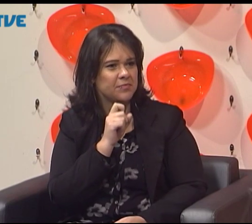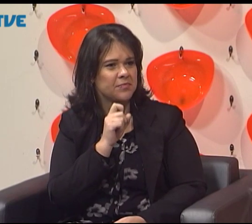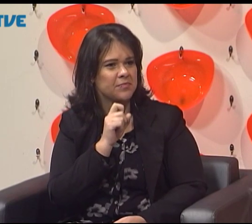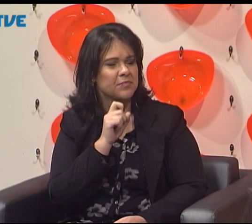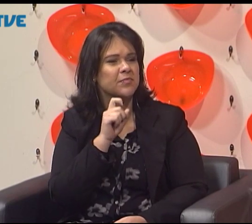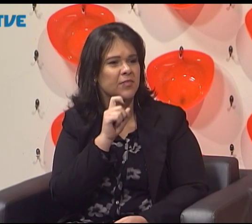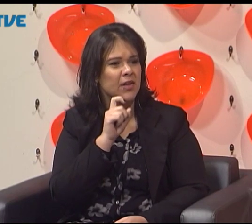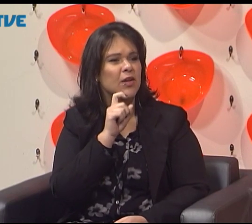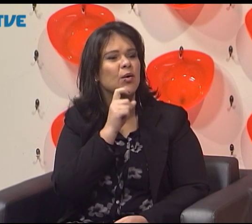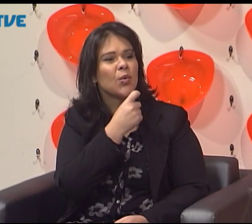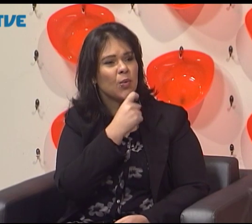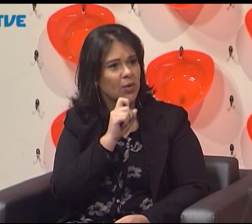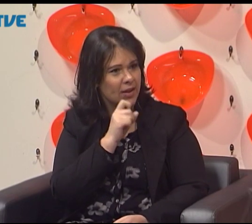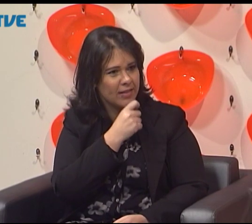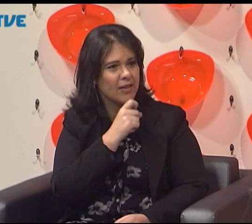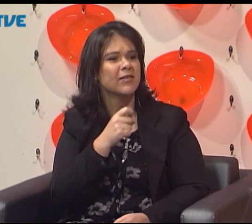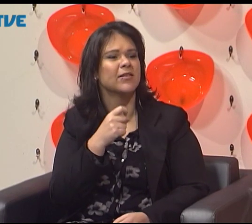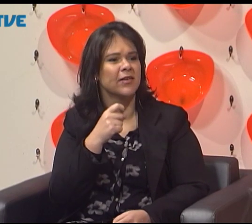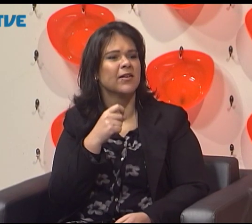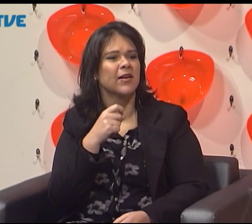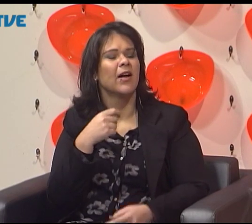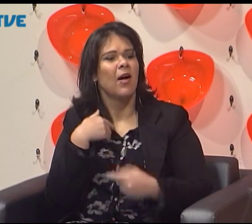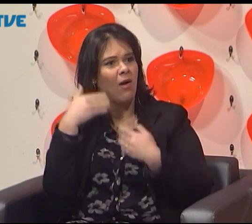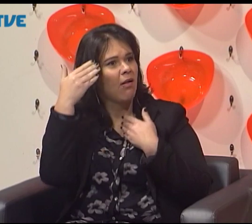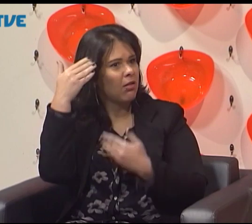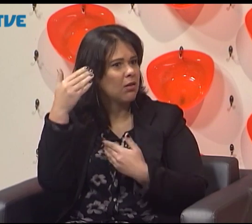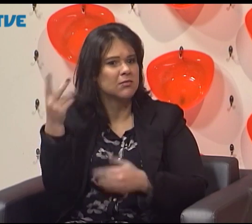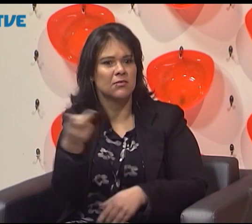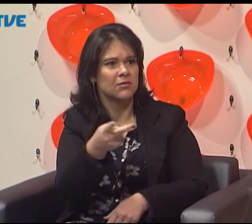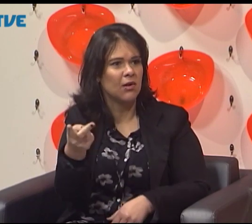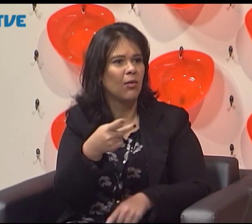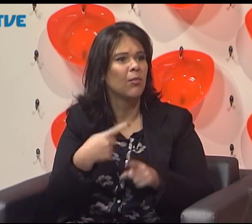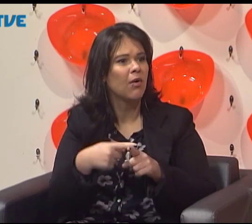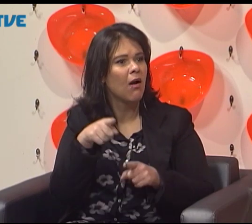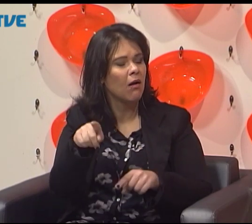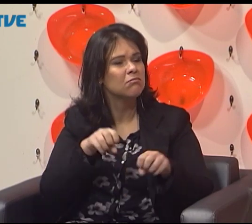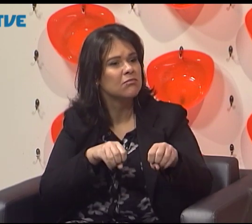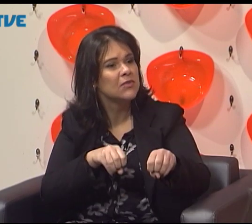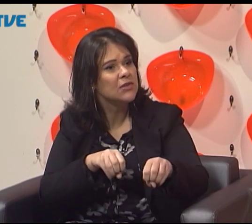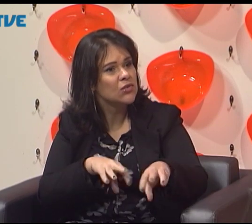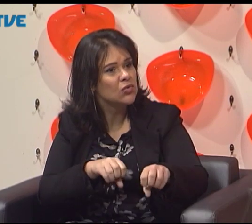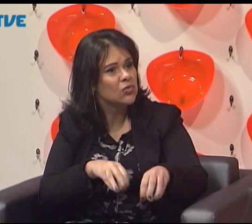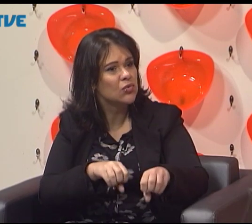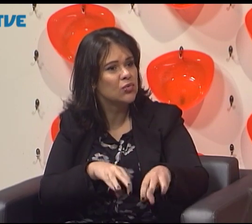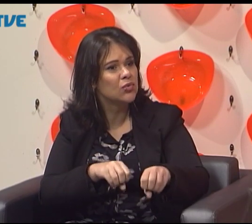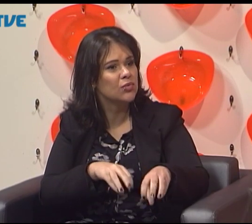o Michel Lepet, francês, Édouard Huet, que veio aqui para o Brasil, também